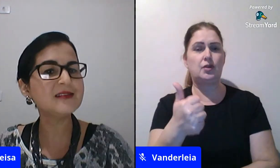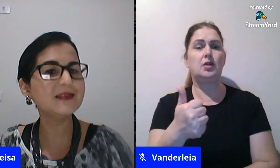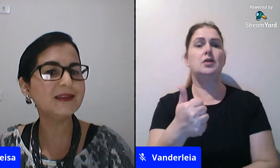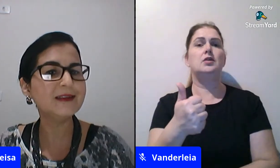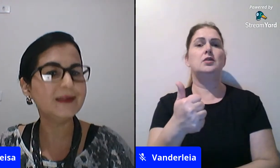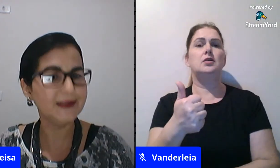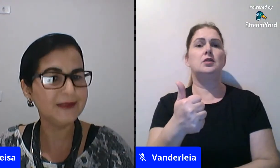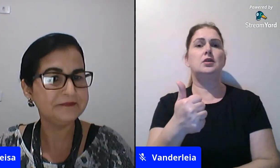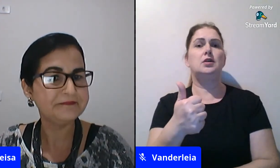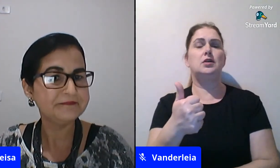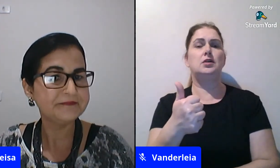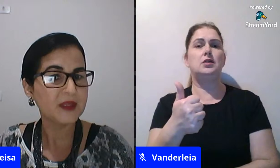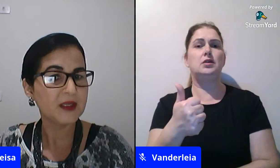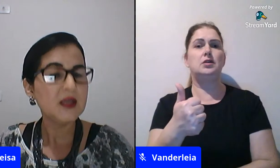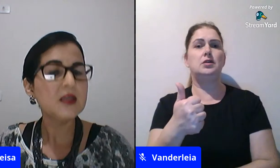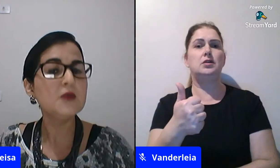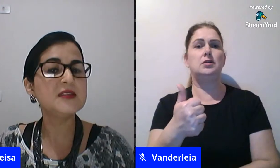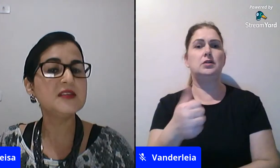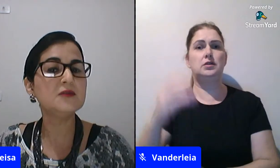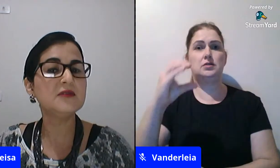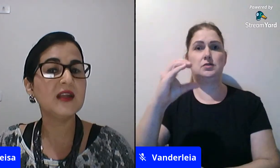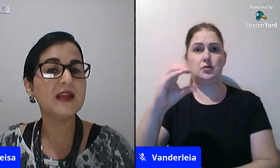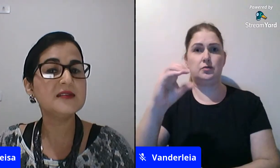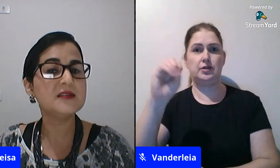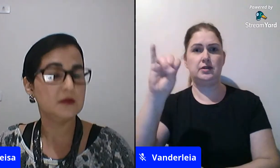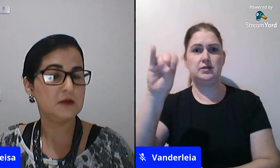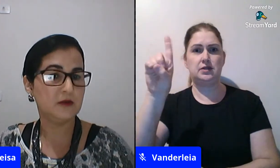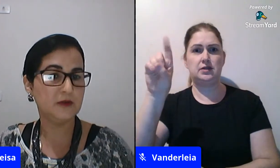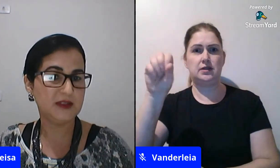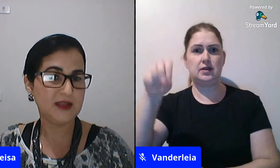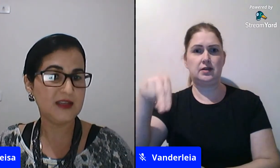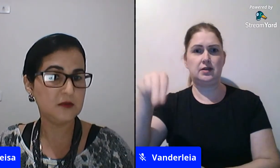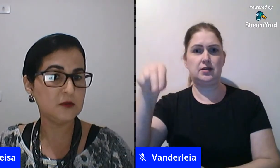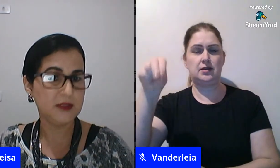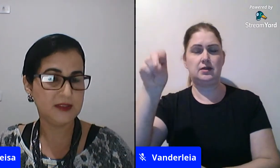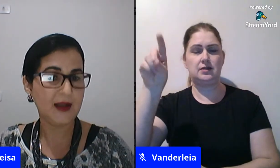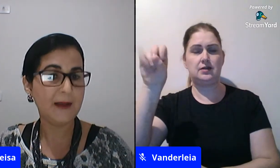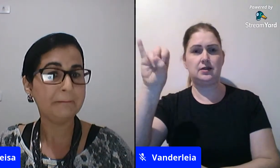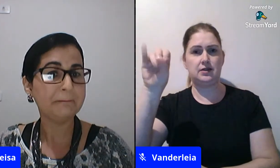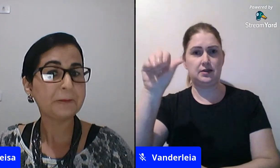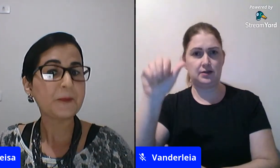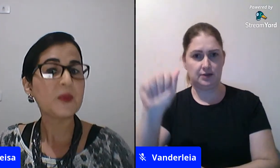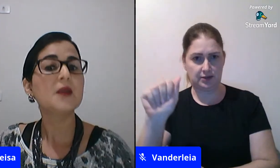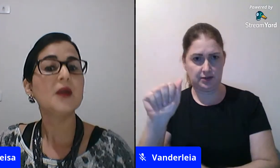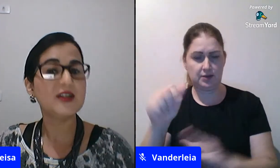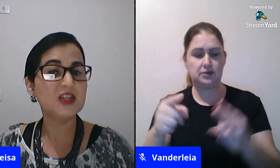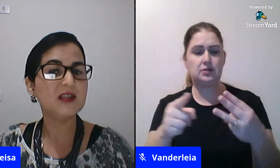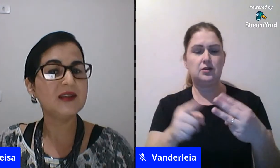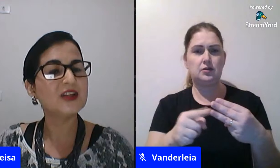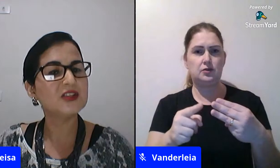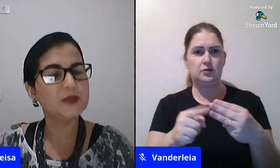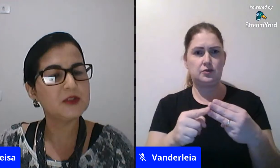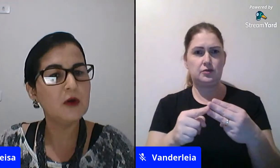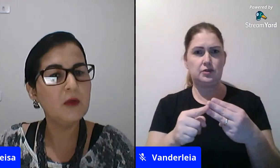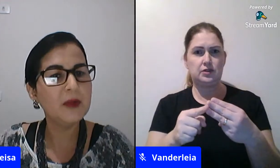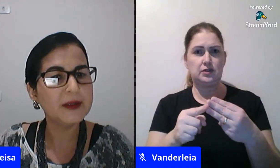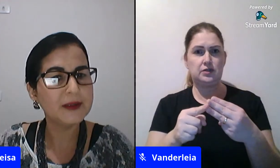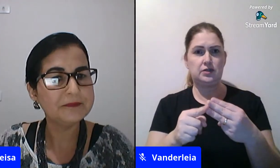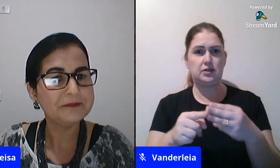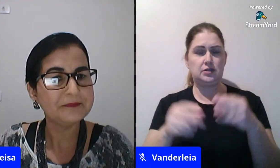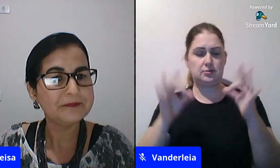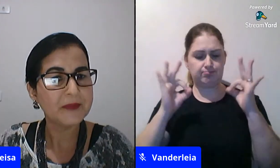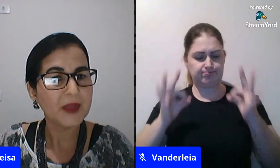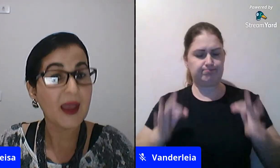fala a cidadania e o inciso 3, só vou citar esses dois, tá? A dignidade da pessoa